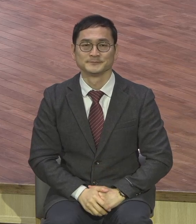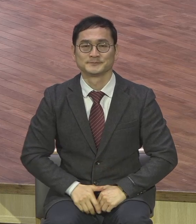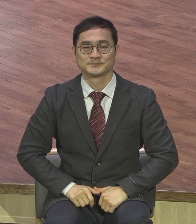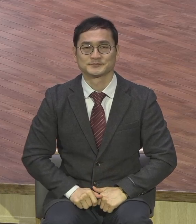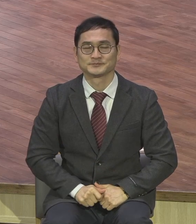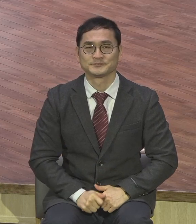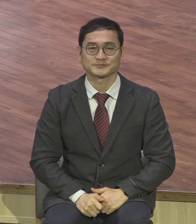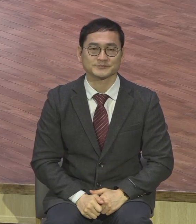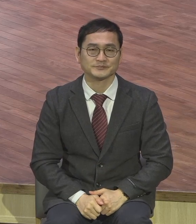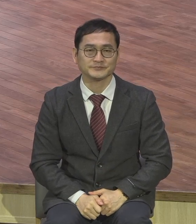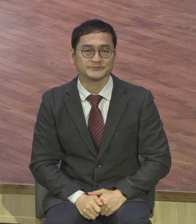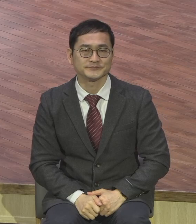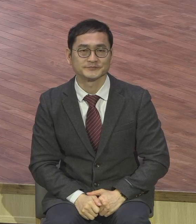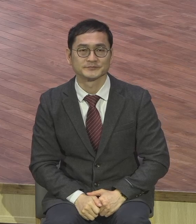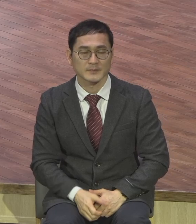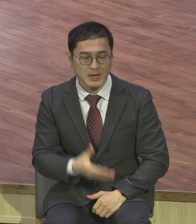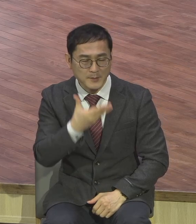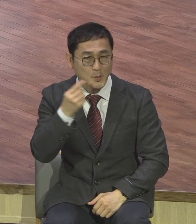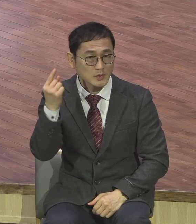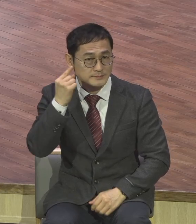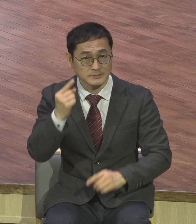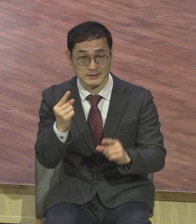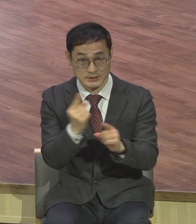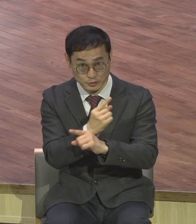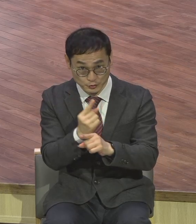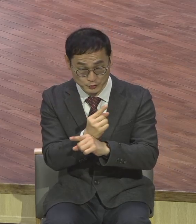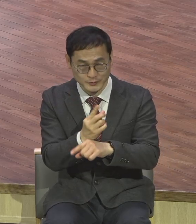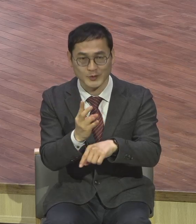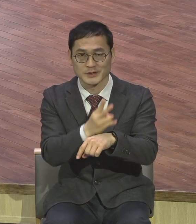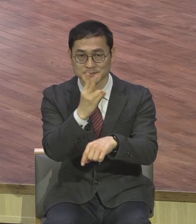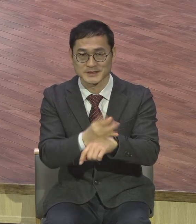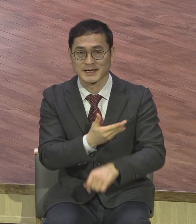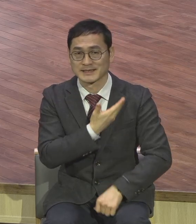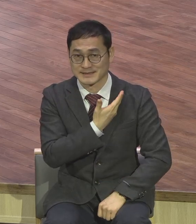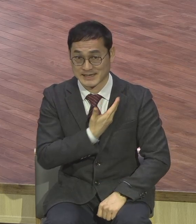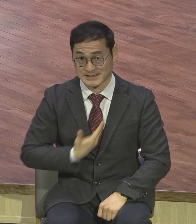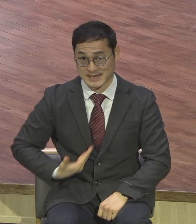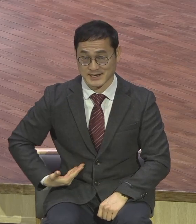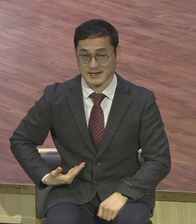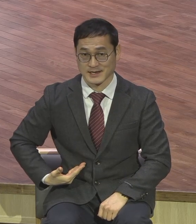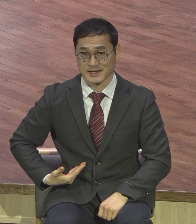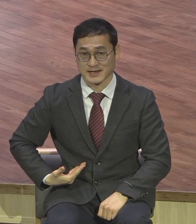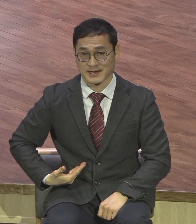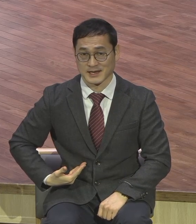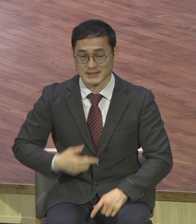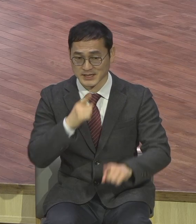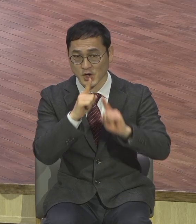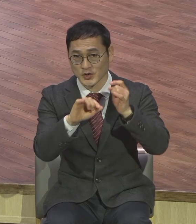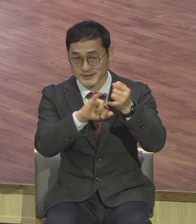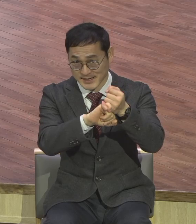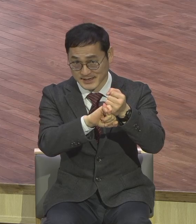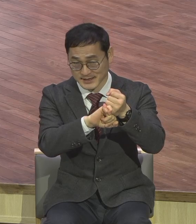복음치유와 24 제자라고 하는 은약의 메시지를 붙잡고